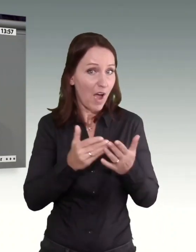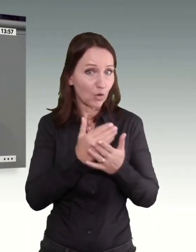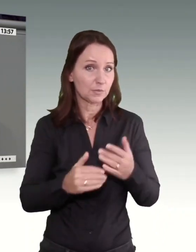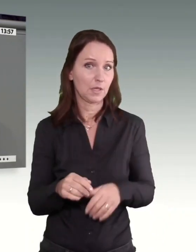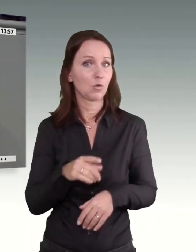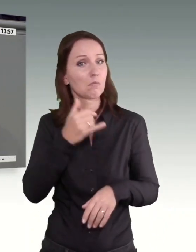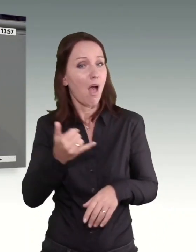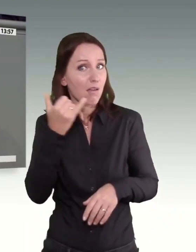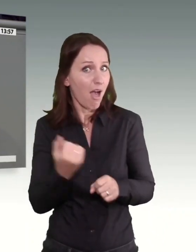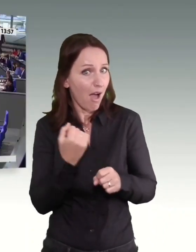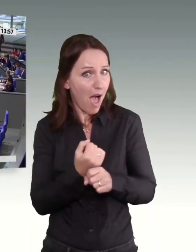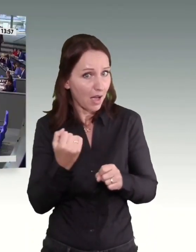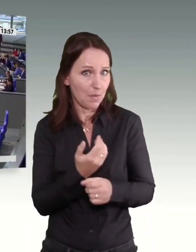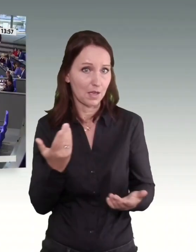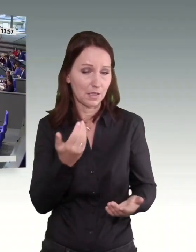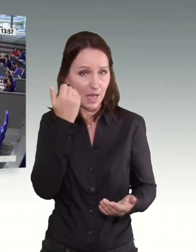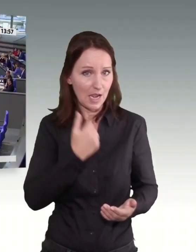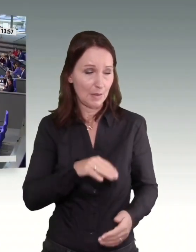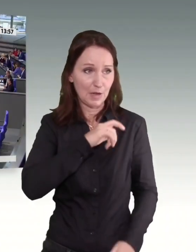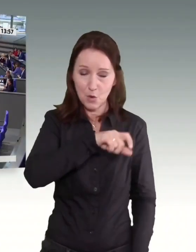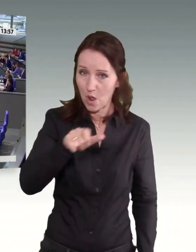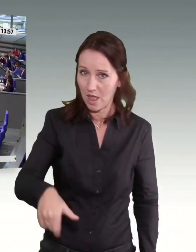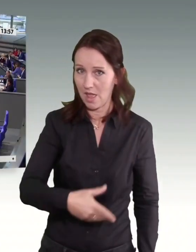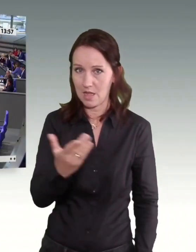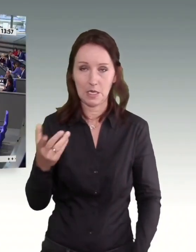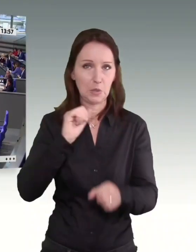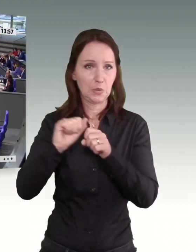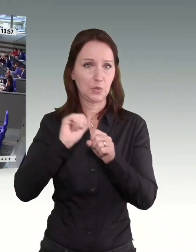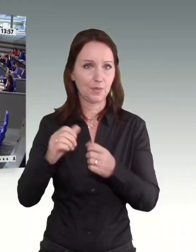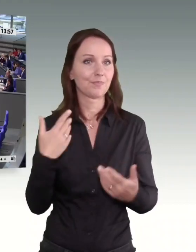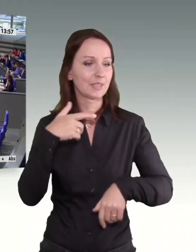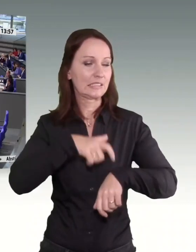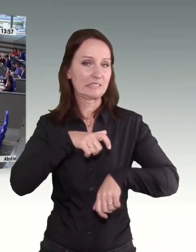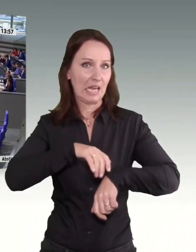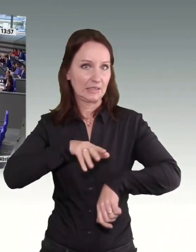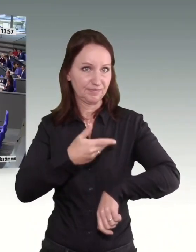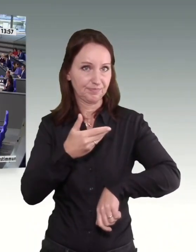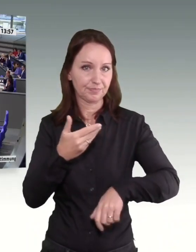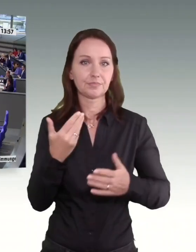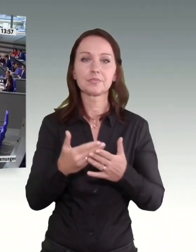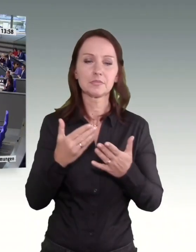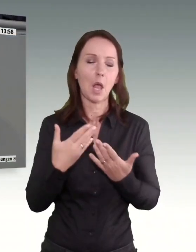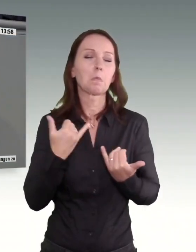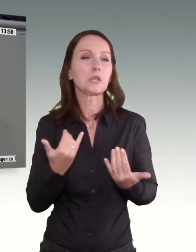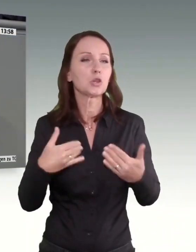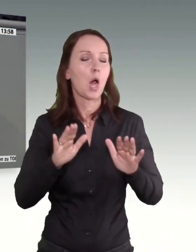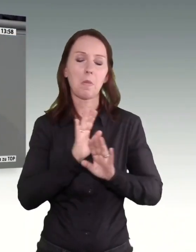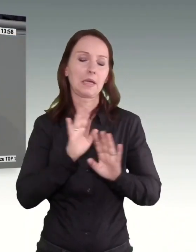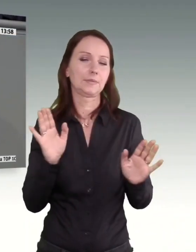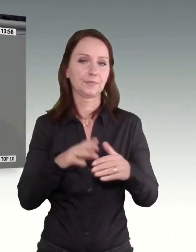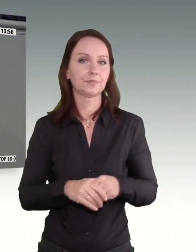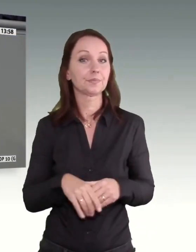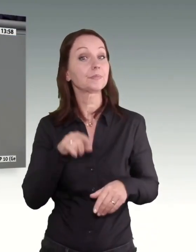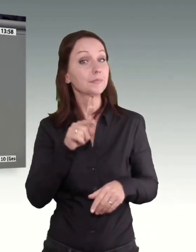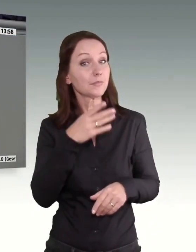Jahre zu arbeiten, liebe Kolleginnen und Kollegen. Und da meine Zeit am Ende ist, möchte ich es dabei auch belassen. Und das ist das